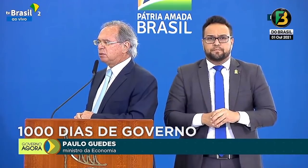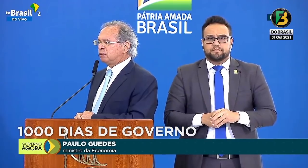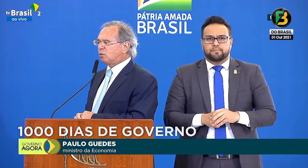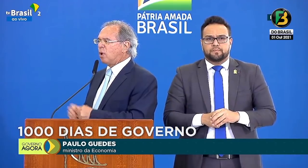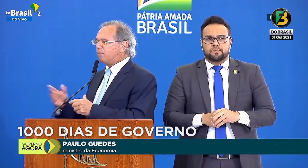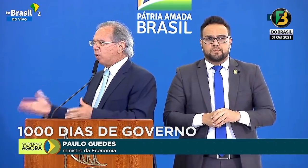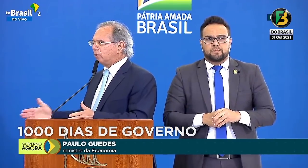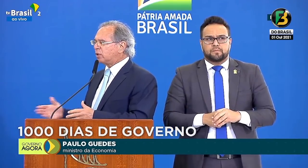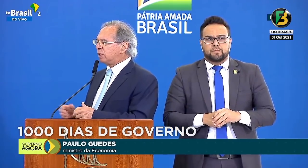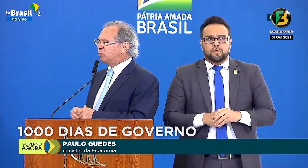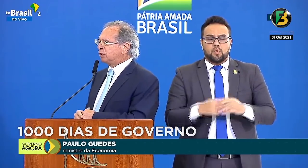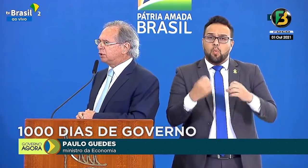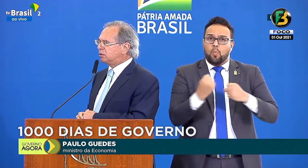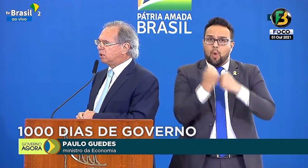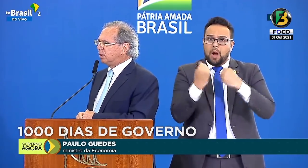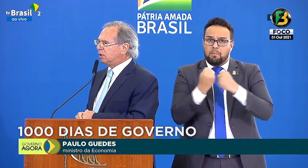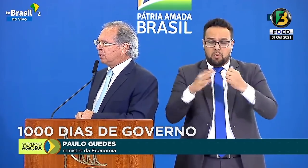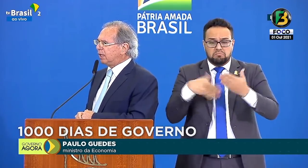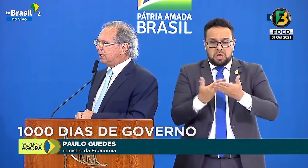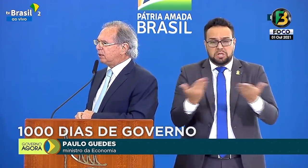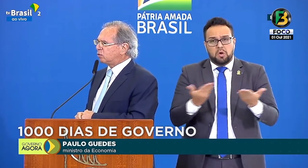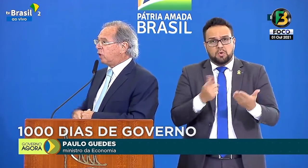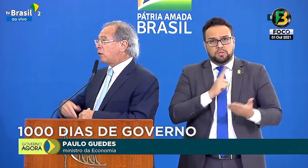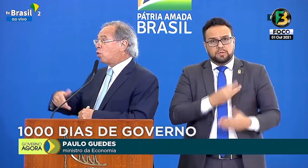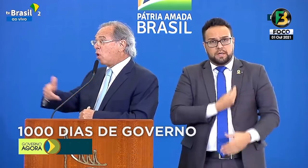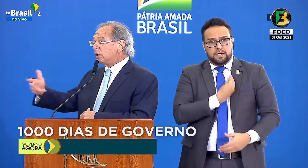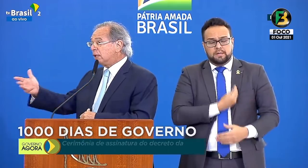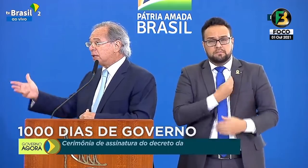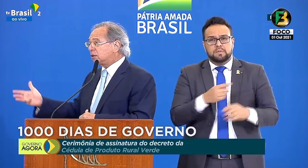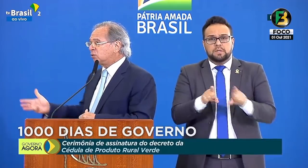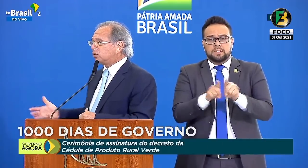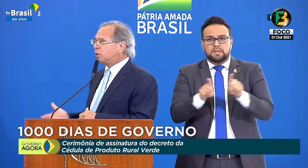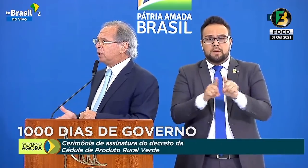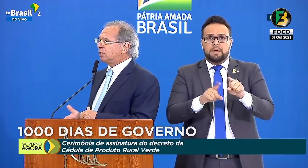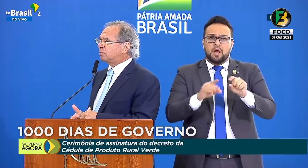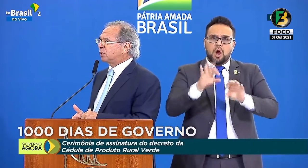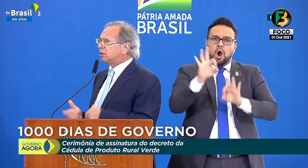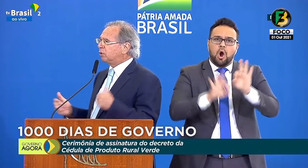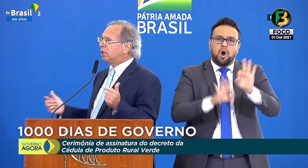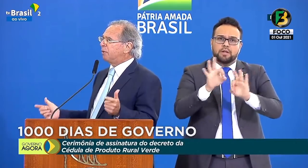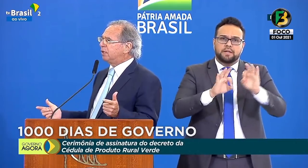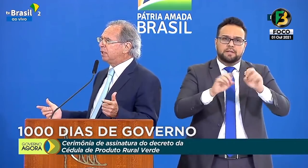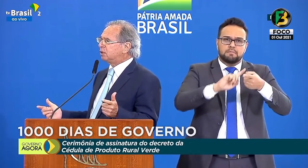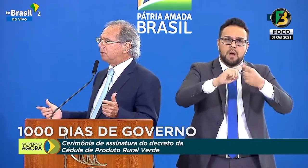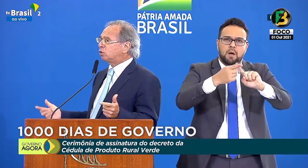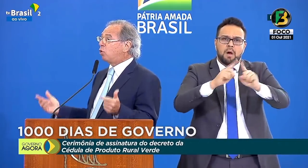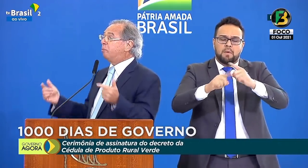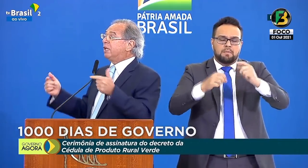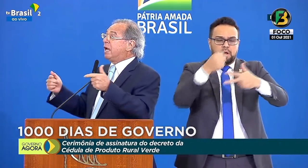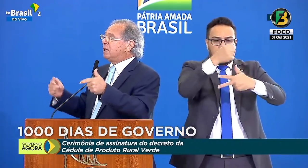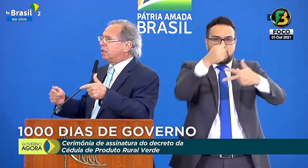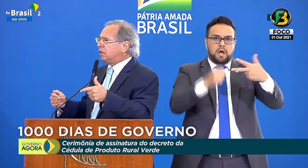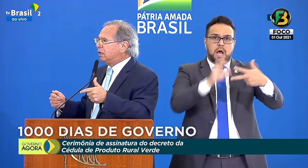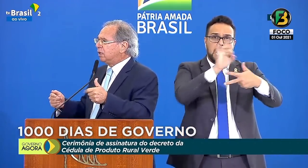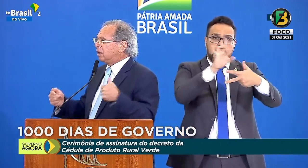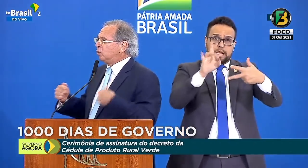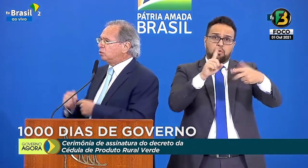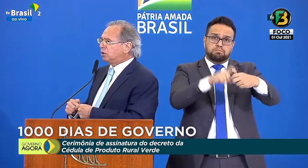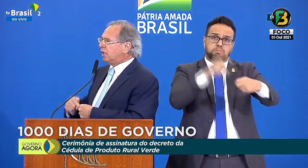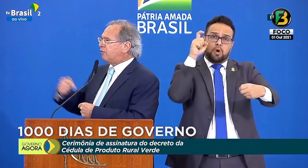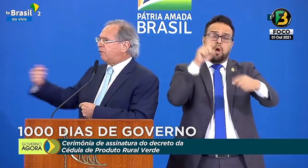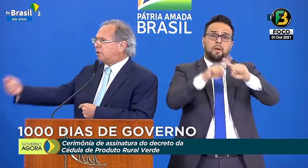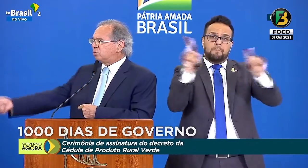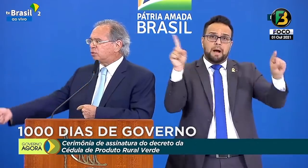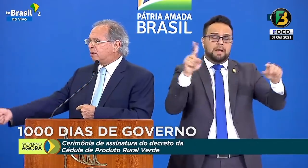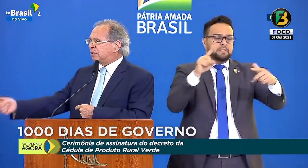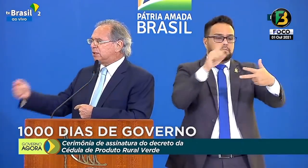temos tido, com o apoio que temos tido, com a coordenação dos poderes, porque são independentes, mas compreendem que